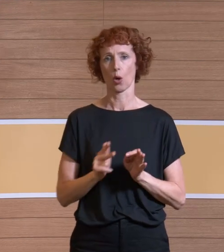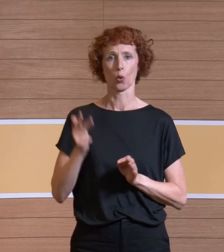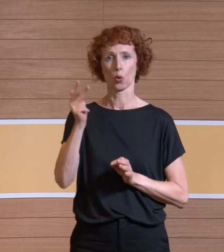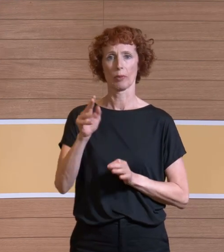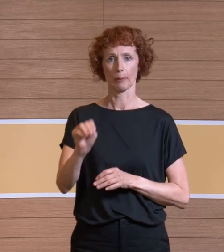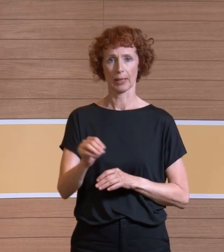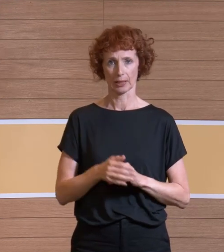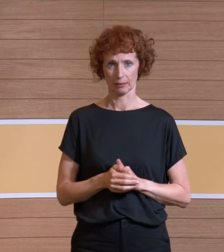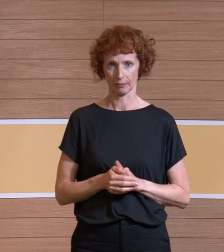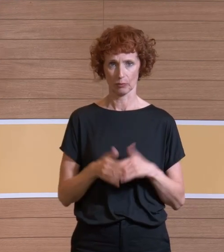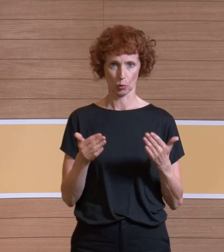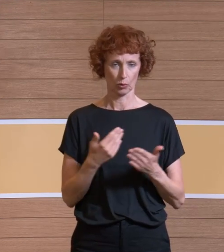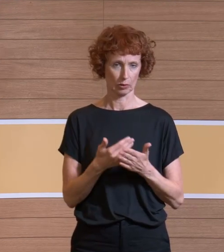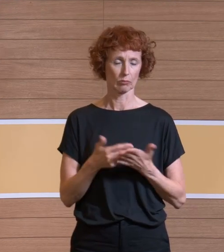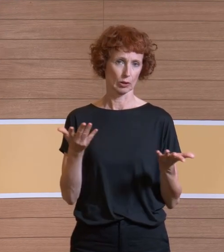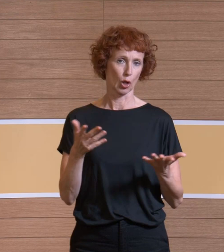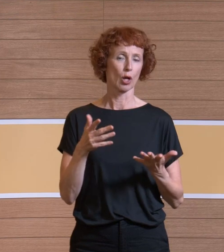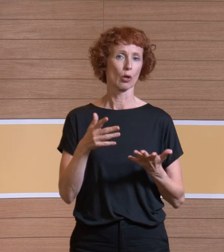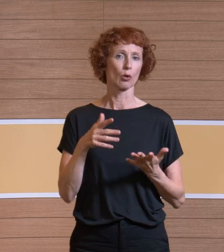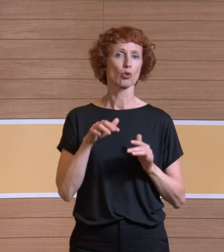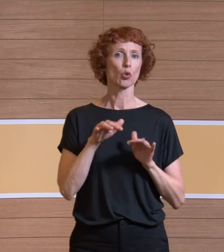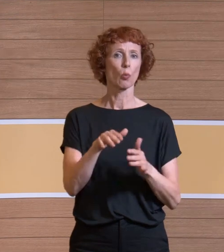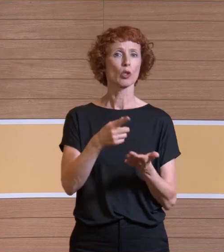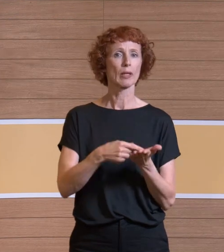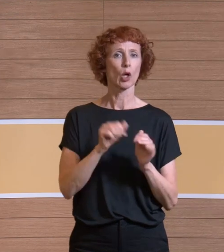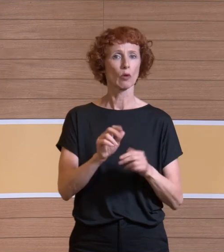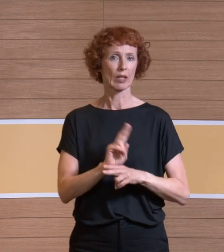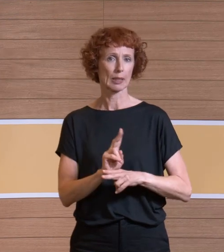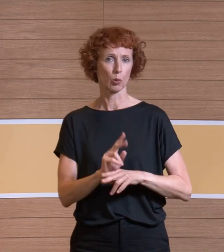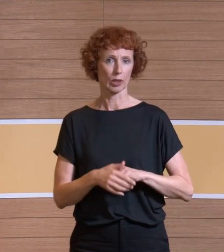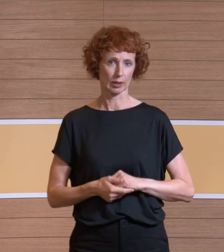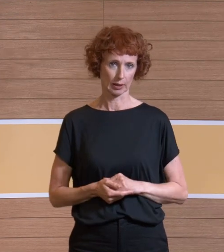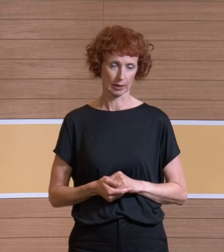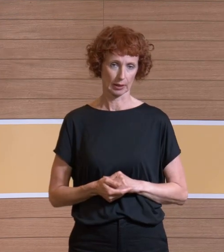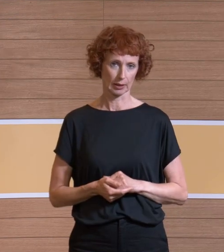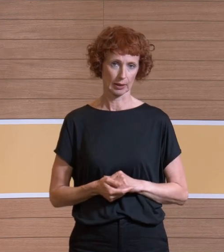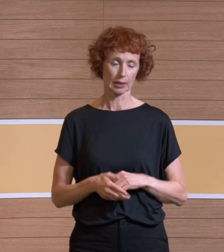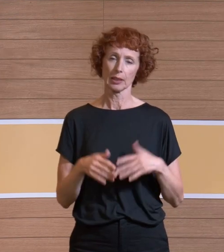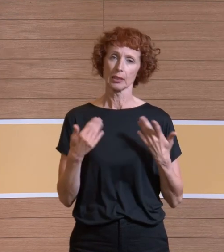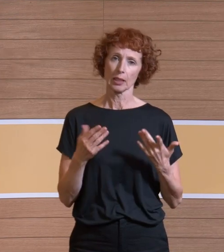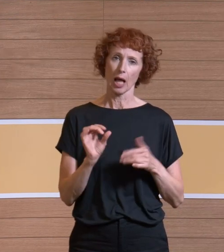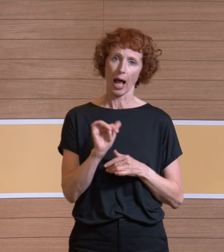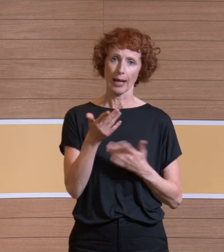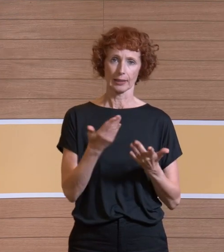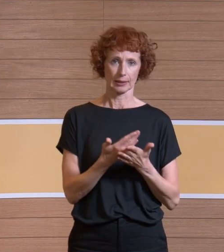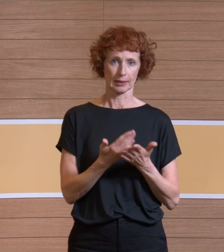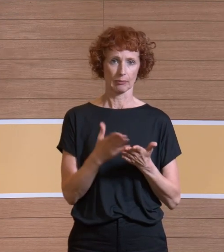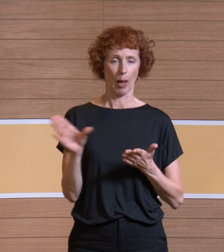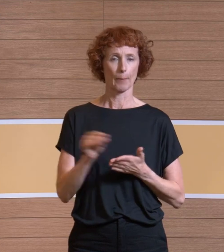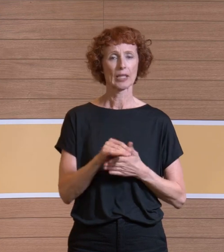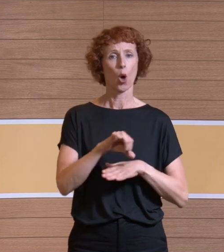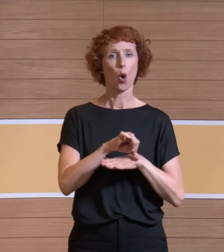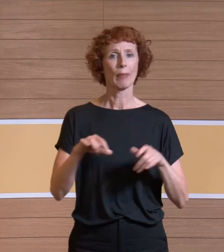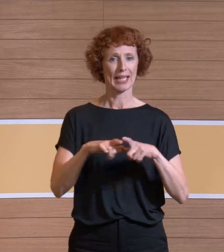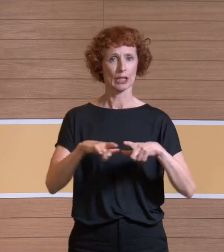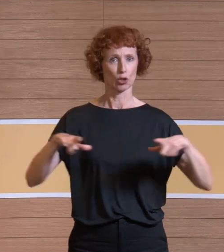Strömungsbedingungen simulieren. In manchen Messungen stand ein OP-Tisch in der Mitte und dieser